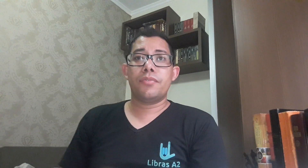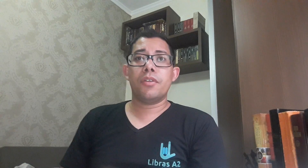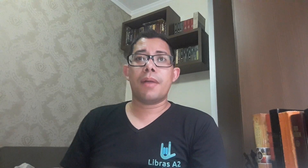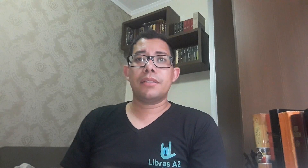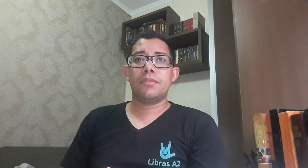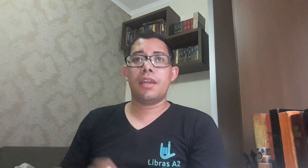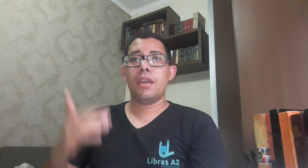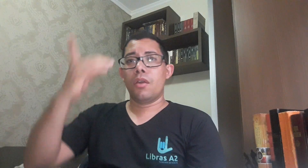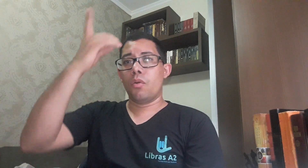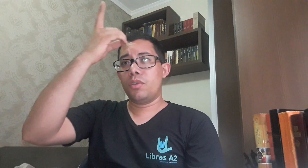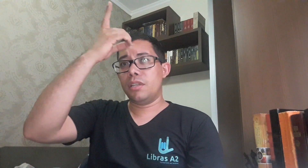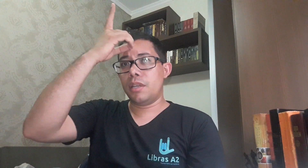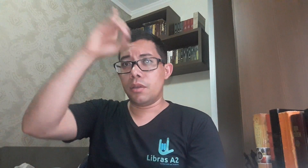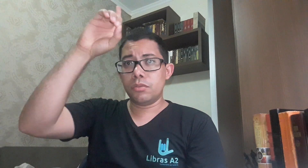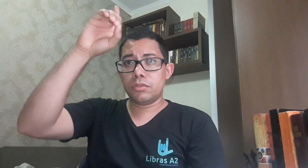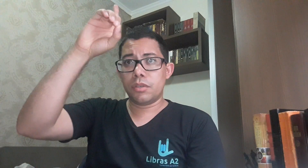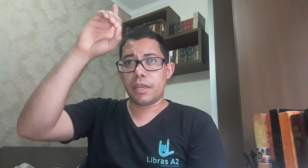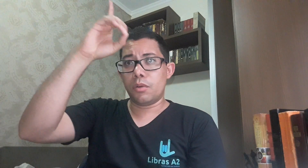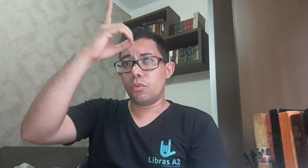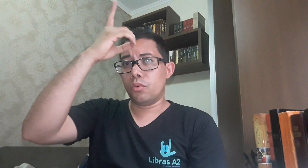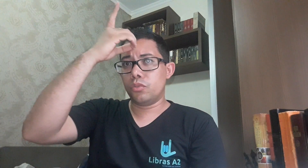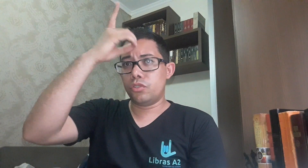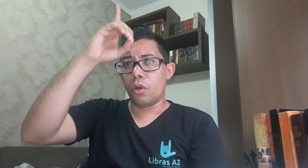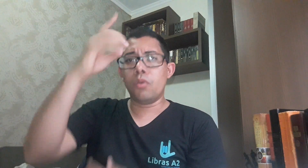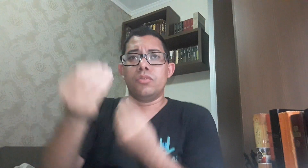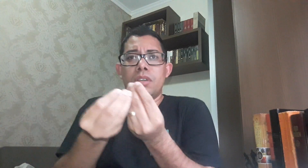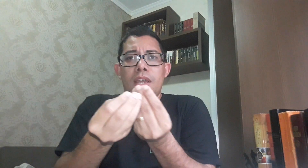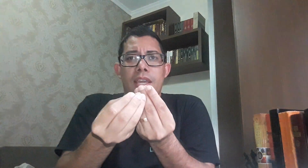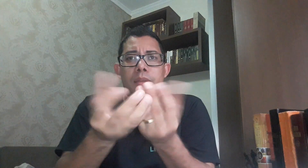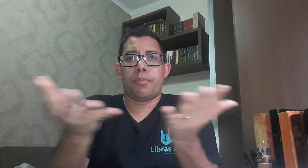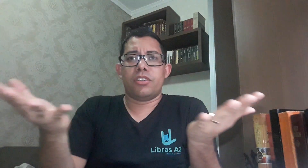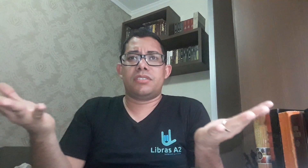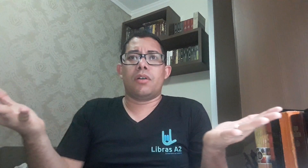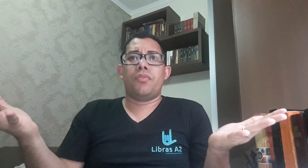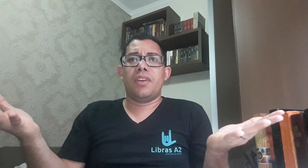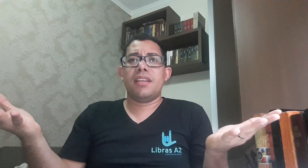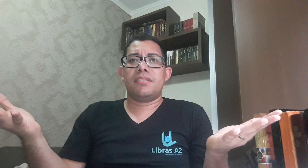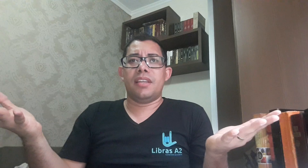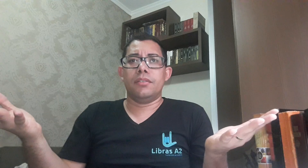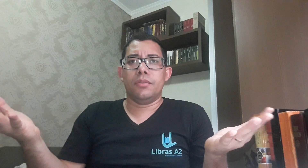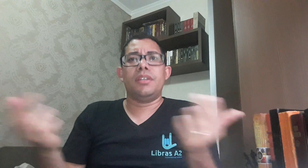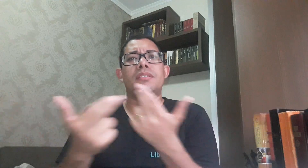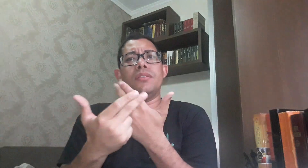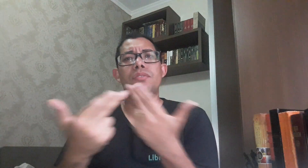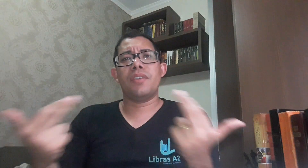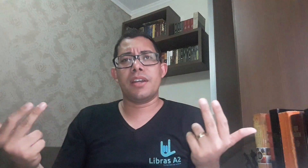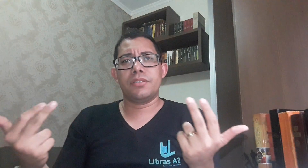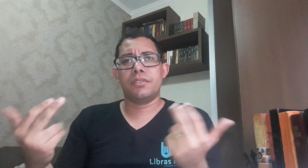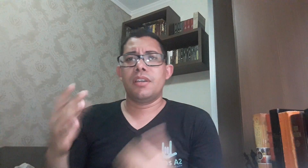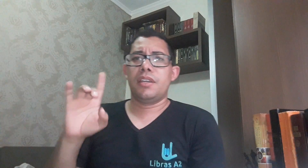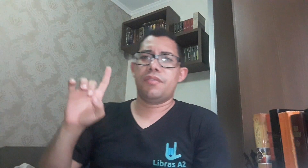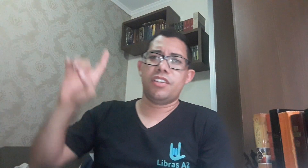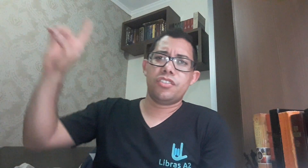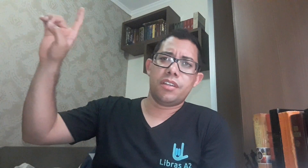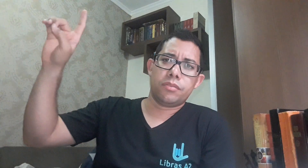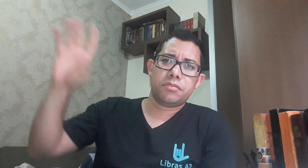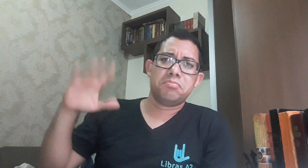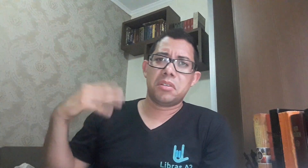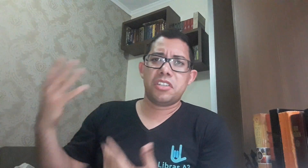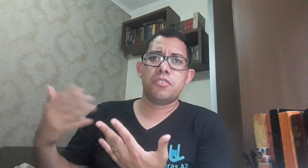formato, né? Ou que Deus, os dons, ele pode estar oferecendo. Que são diversos. Que vem de Deus. Então, a gente